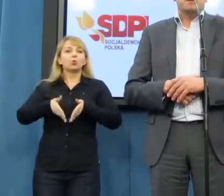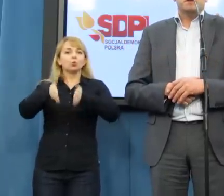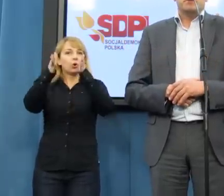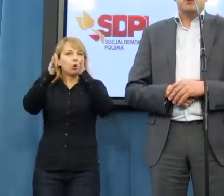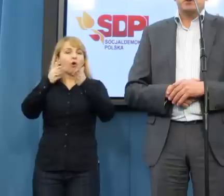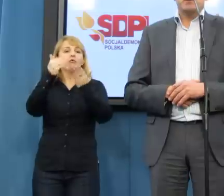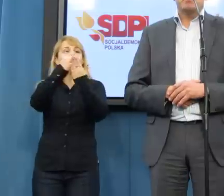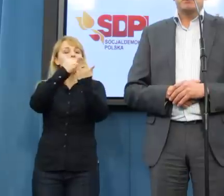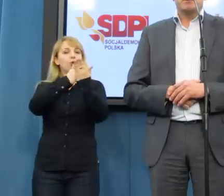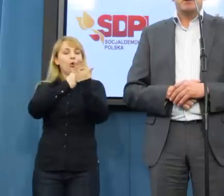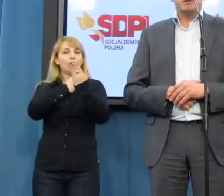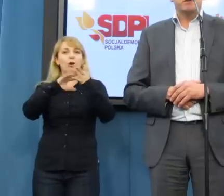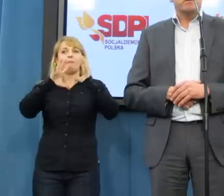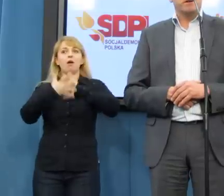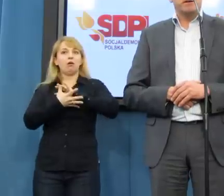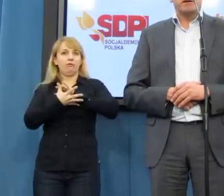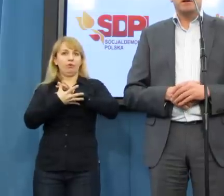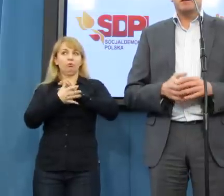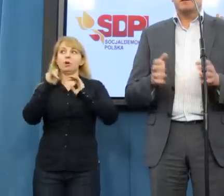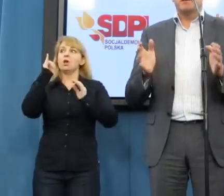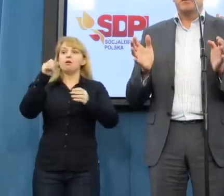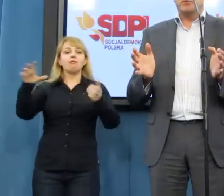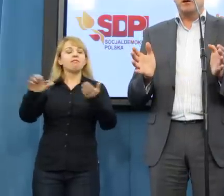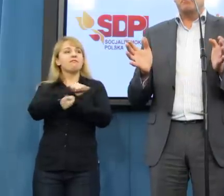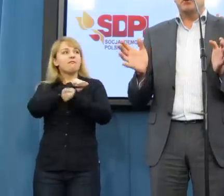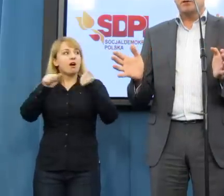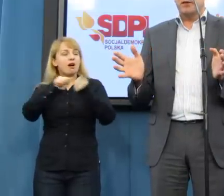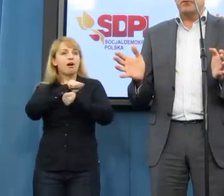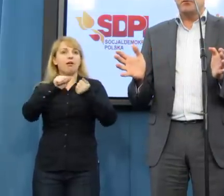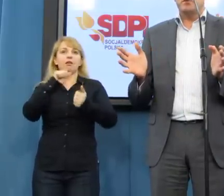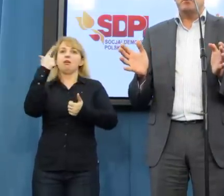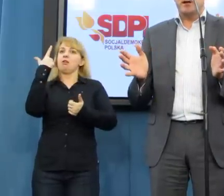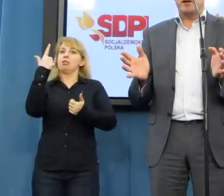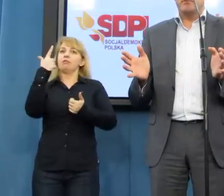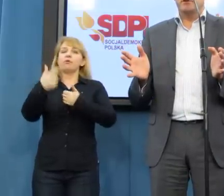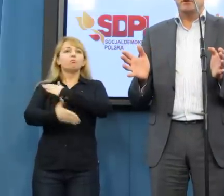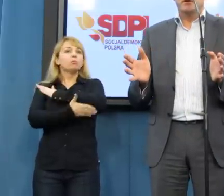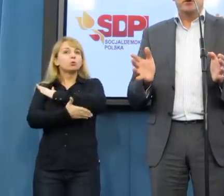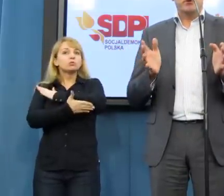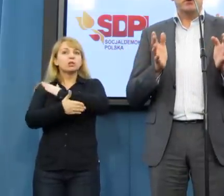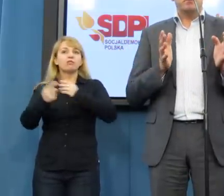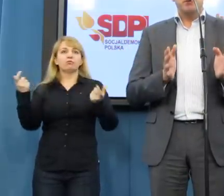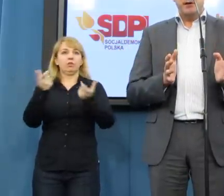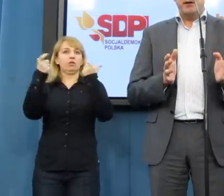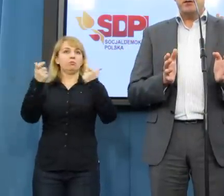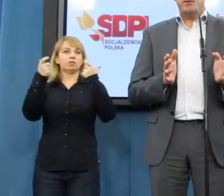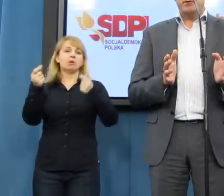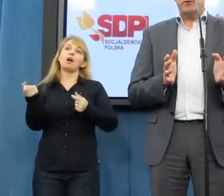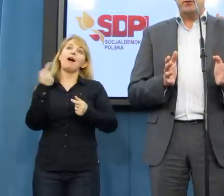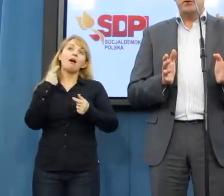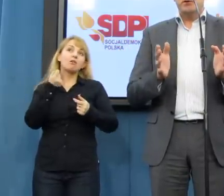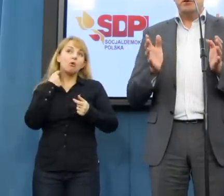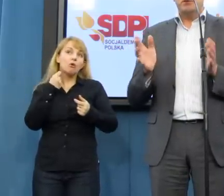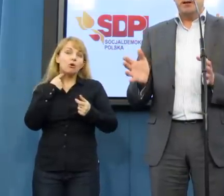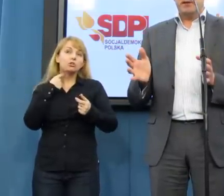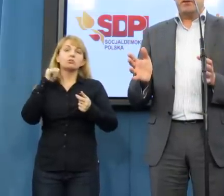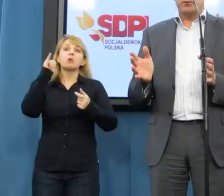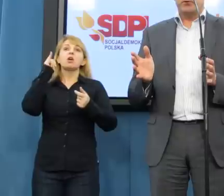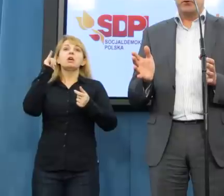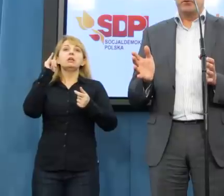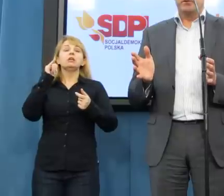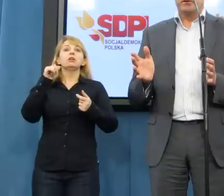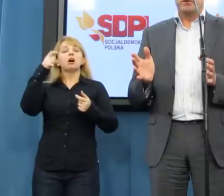I Polsce jest potrzebna przede wszystkim walka z dwoma podstawowymi plagami. To jest pijaństwo i